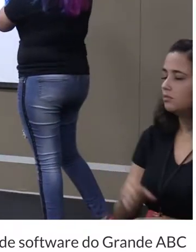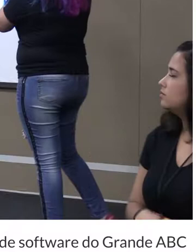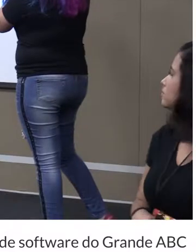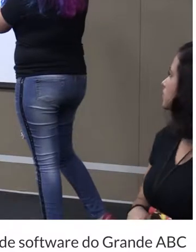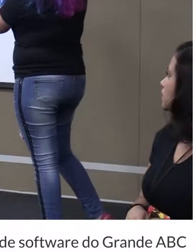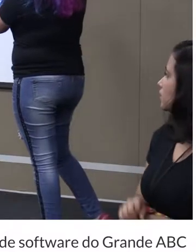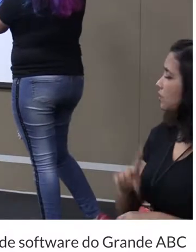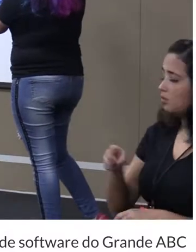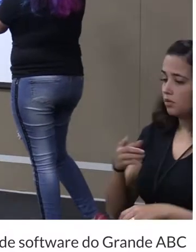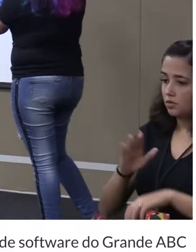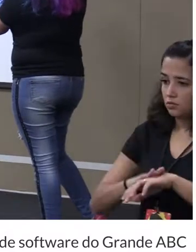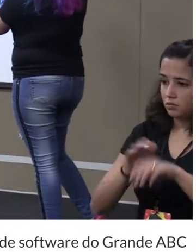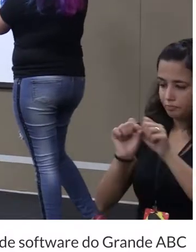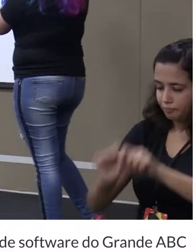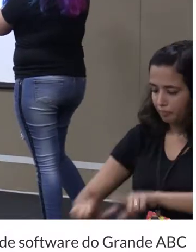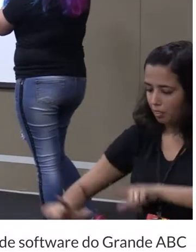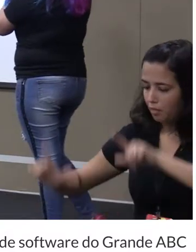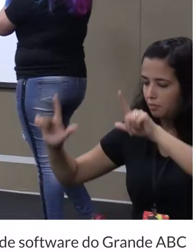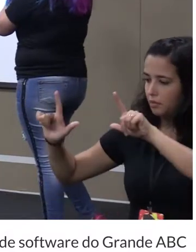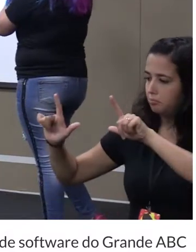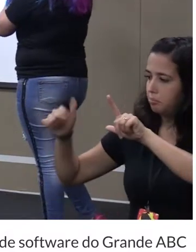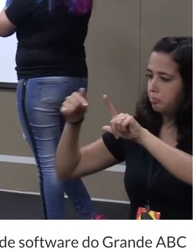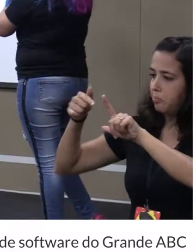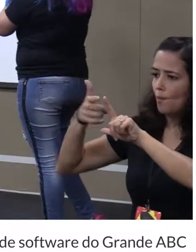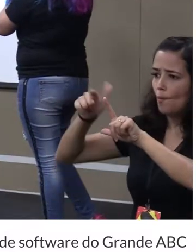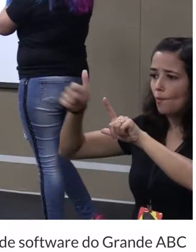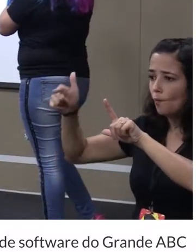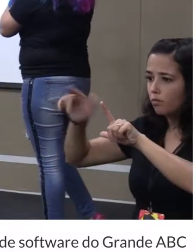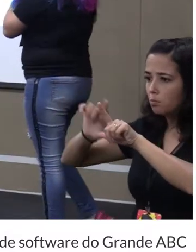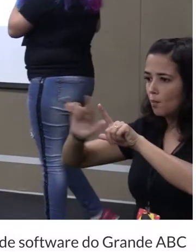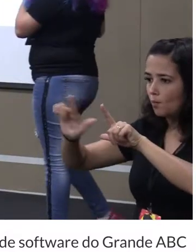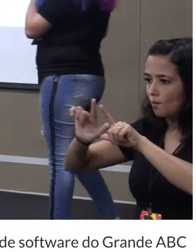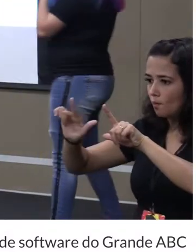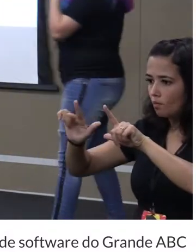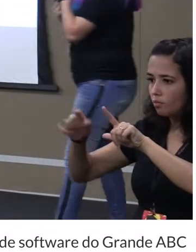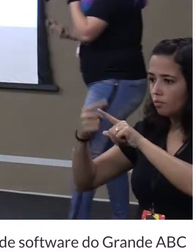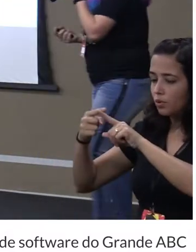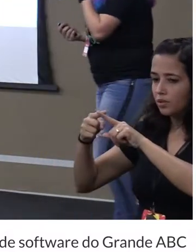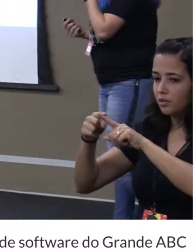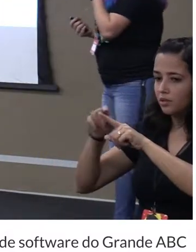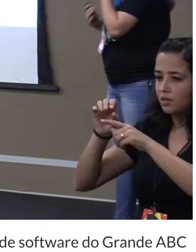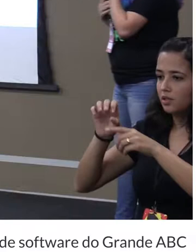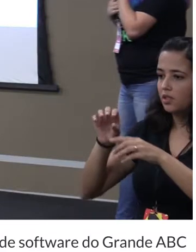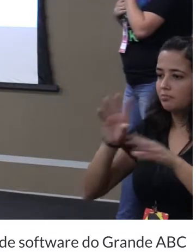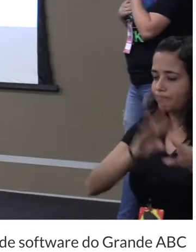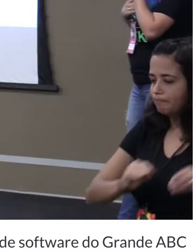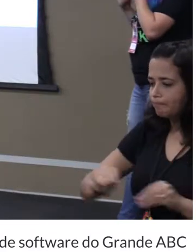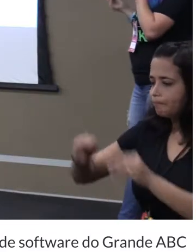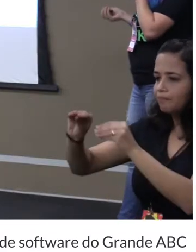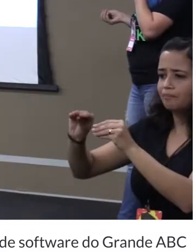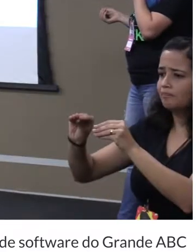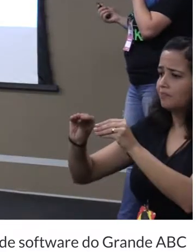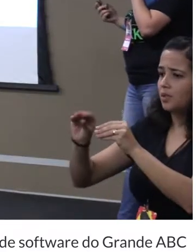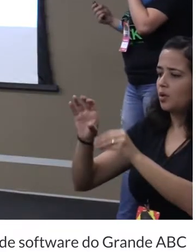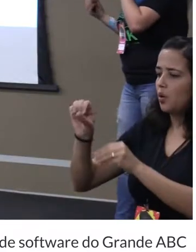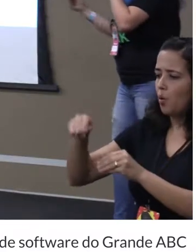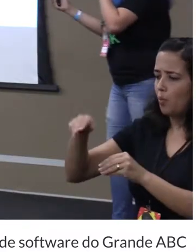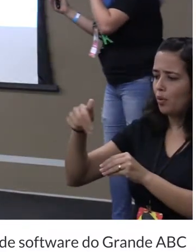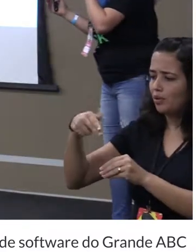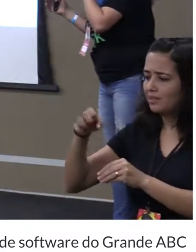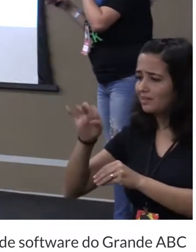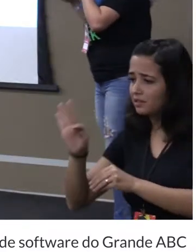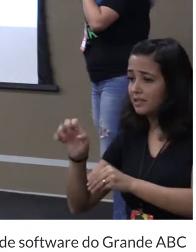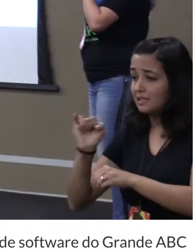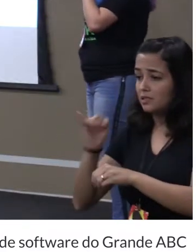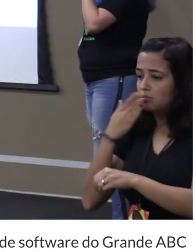Quando eu renderizei aqui minha página não apareceu nada. Por quê? Porque eu não importei o meu componente em lugar nenhum. Então se eu não